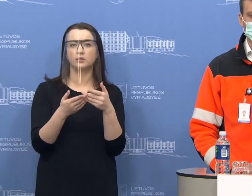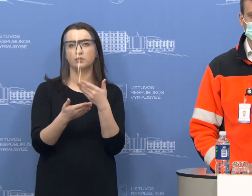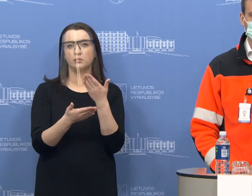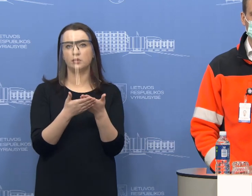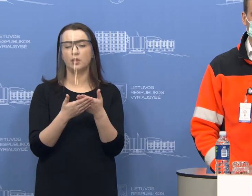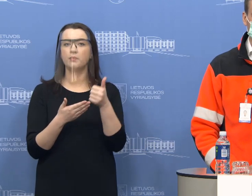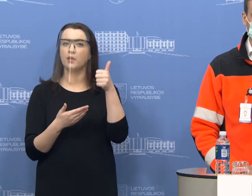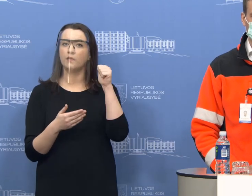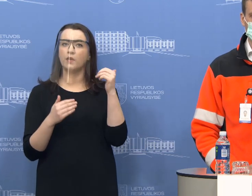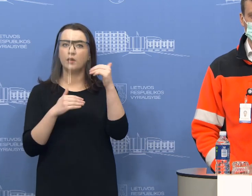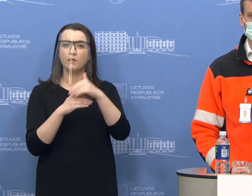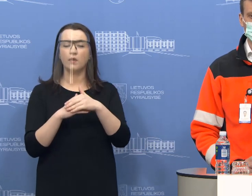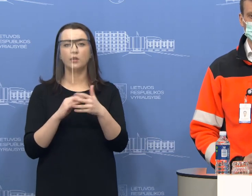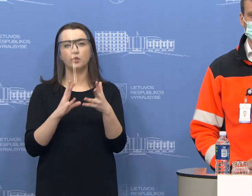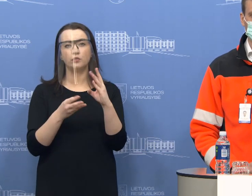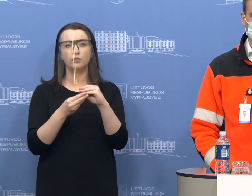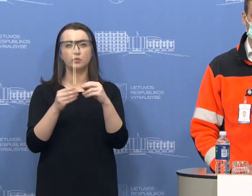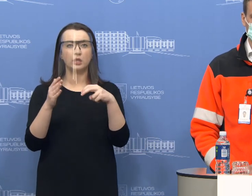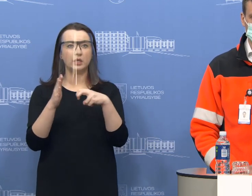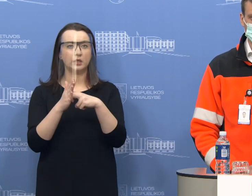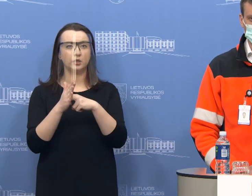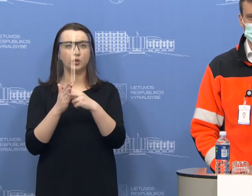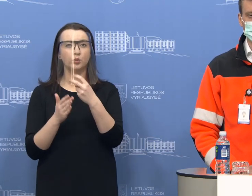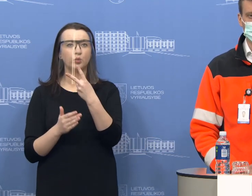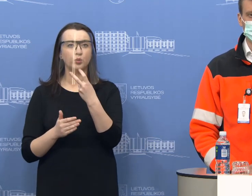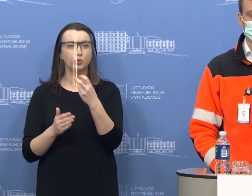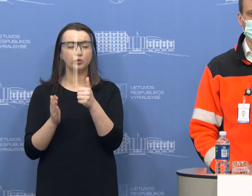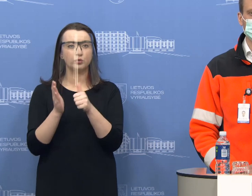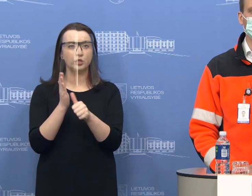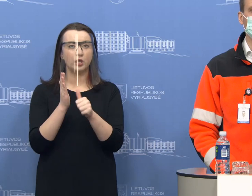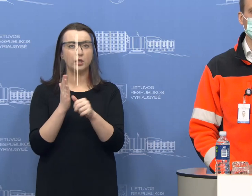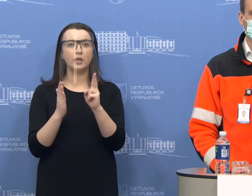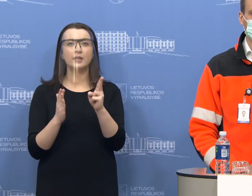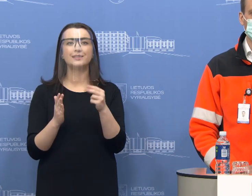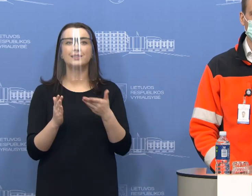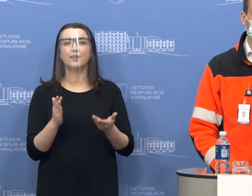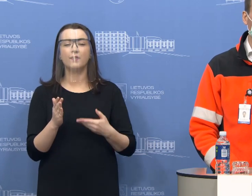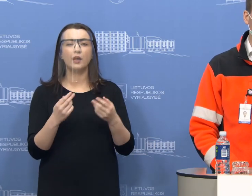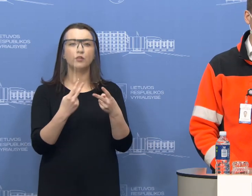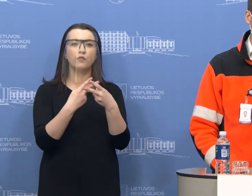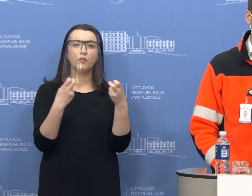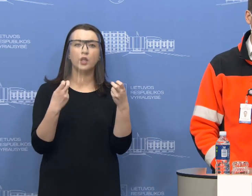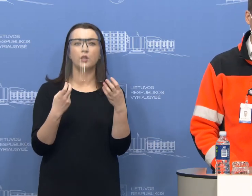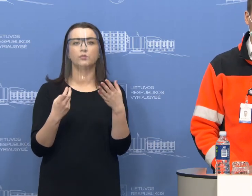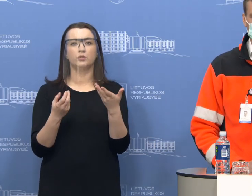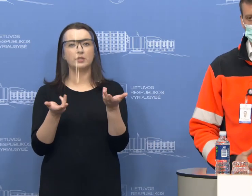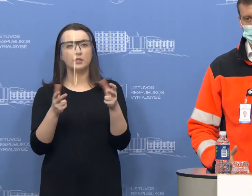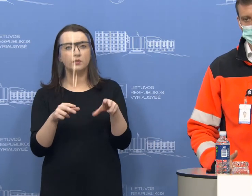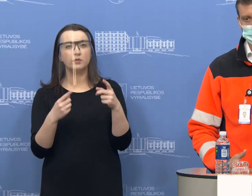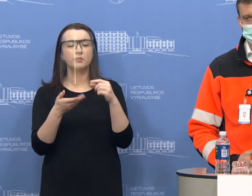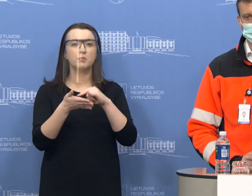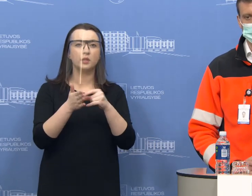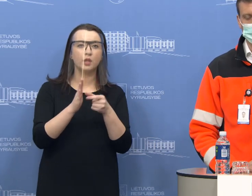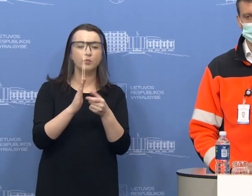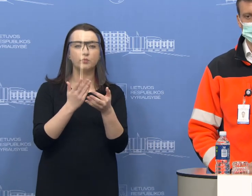Per vakarą mes suregistravome 260 tokių žmonių patikrai. Na,